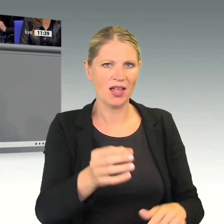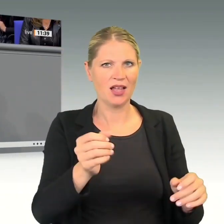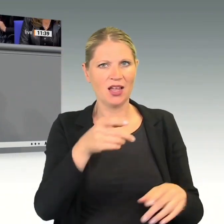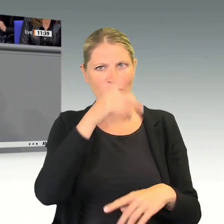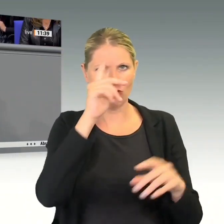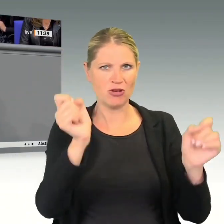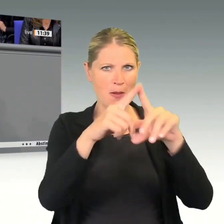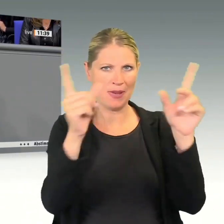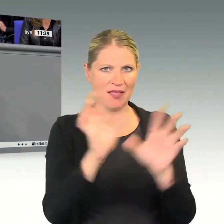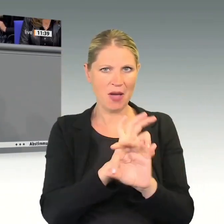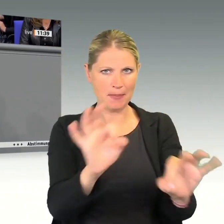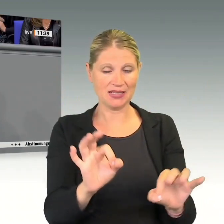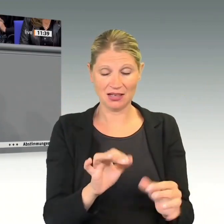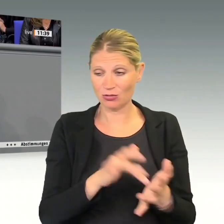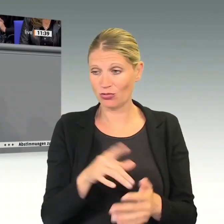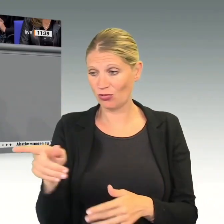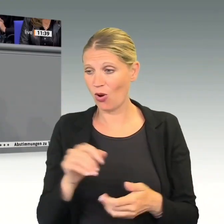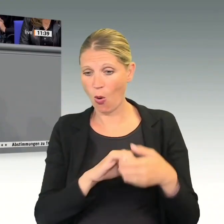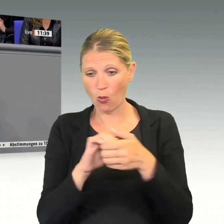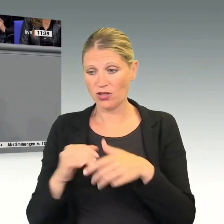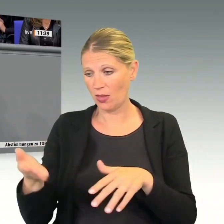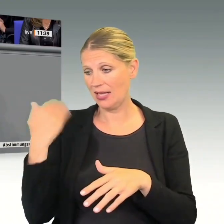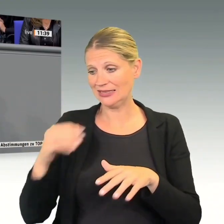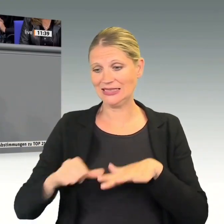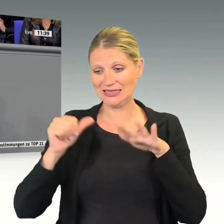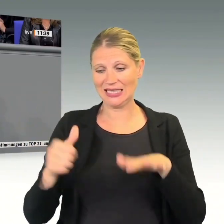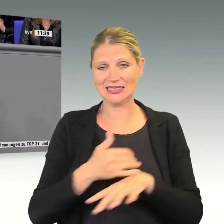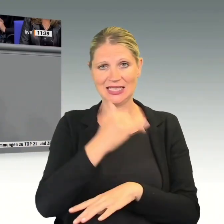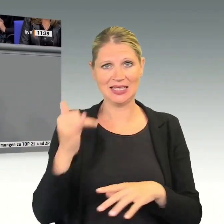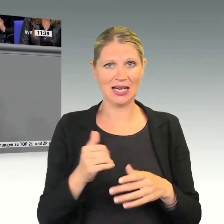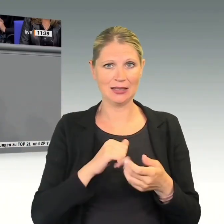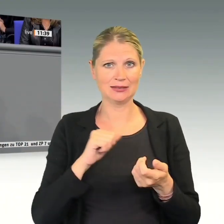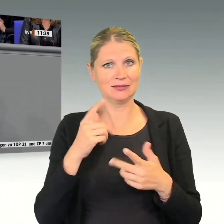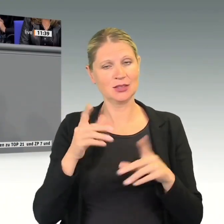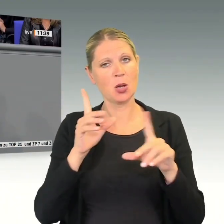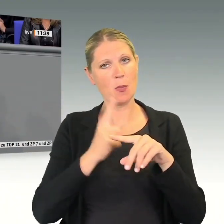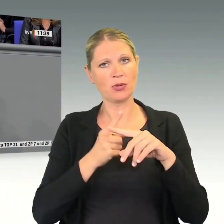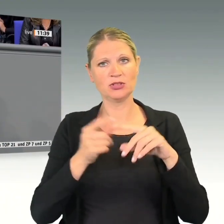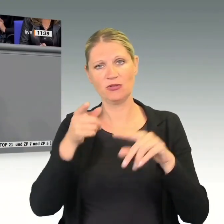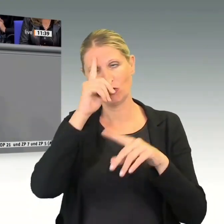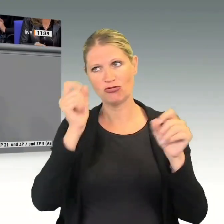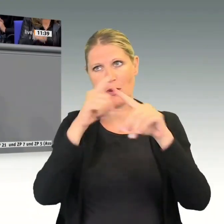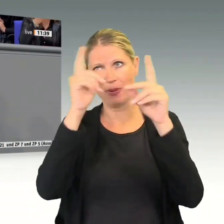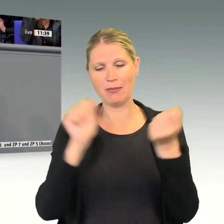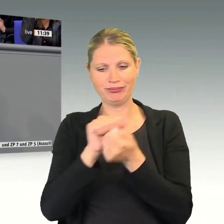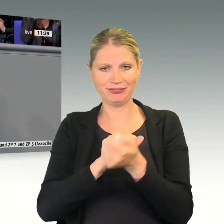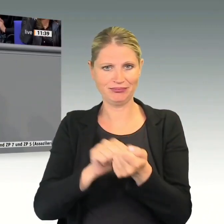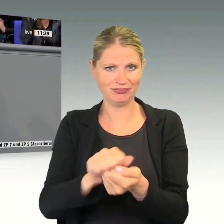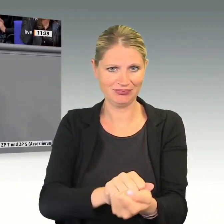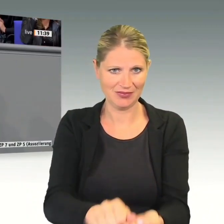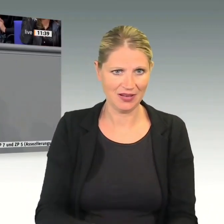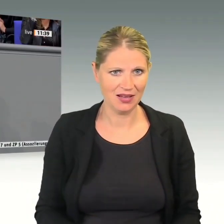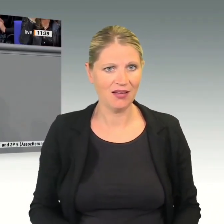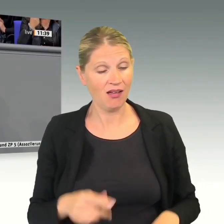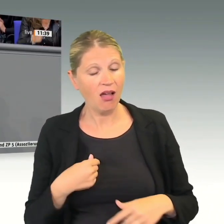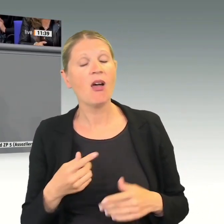16 Jahren kaputt gemacht haben. Hier fordern Sie ein, deutsche Interessen zu vertreten. Aber wenn deutsche Interessen vertreten